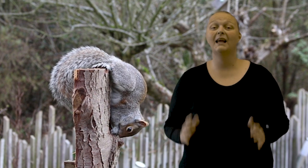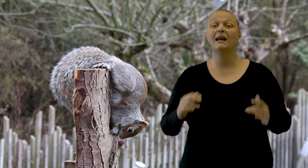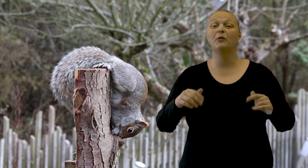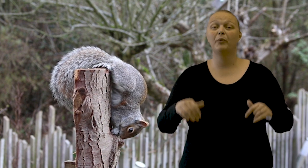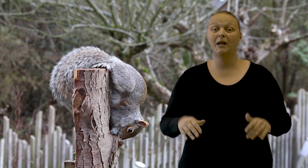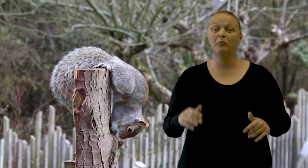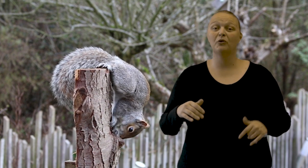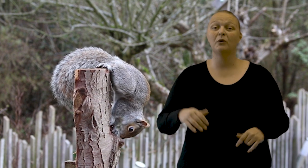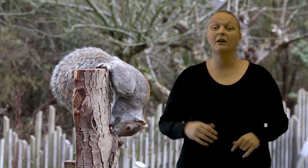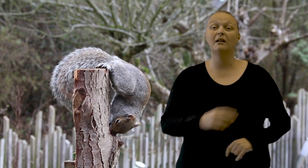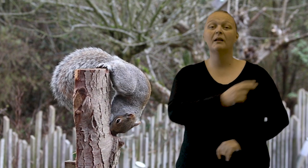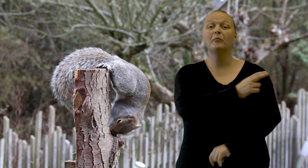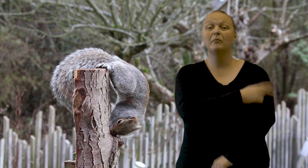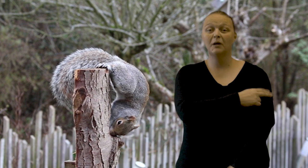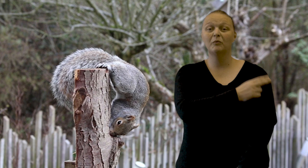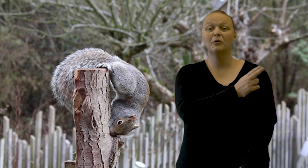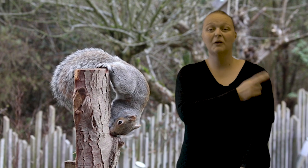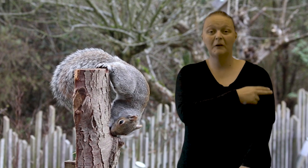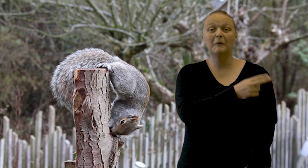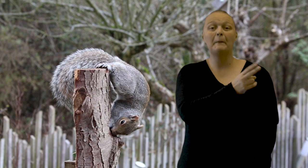Again, peep squirrel.